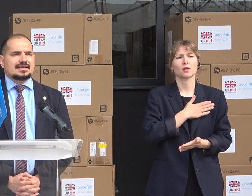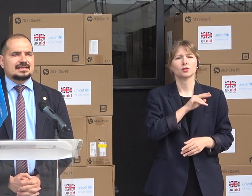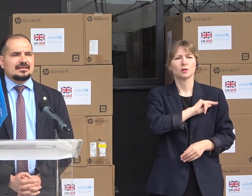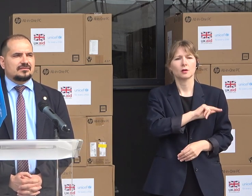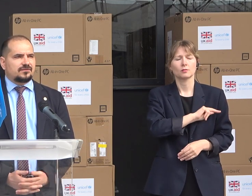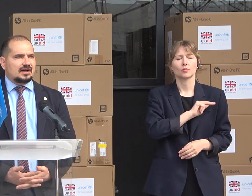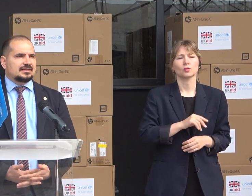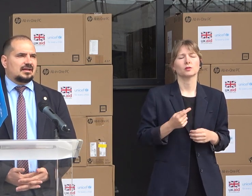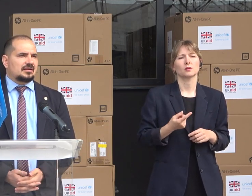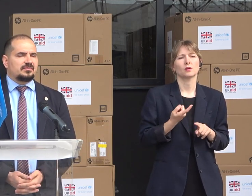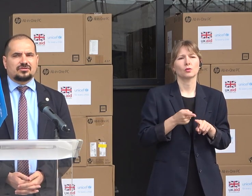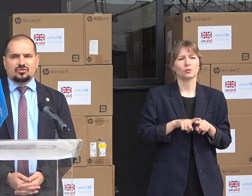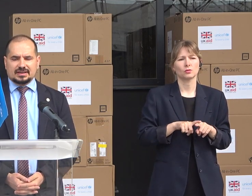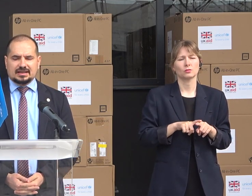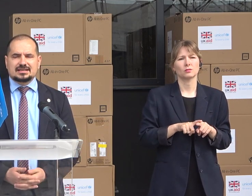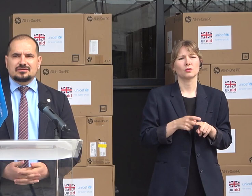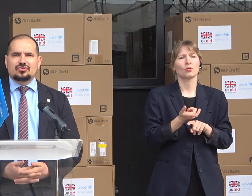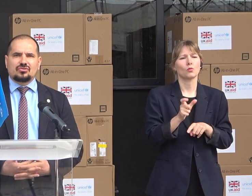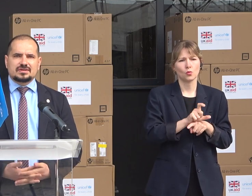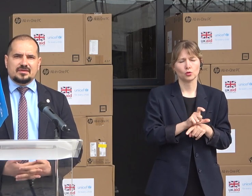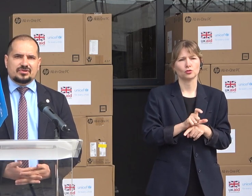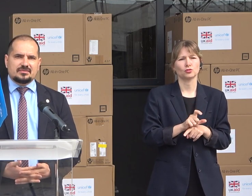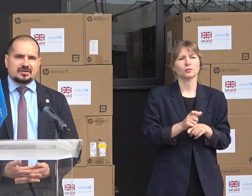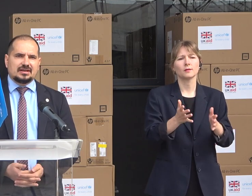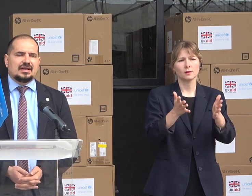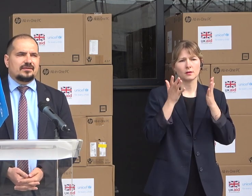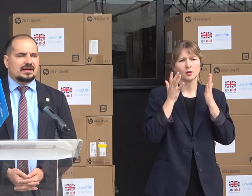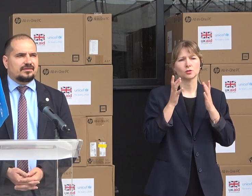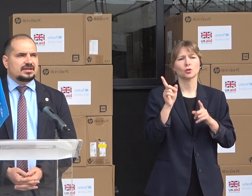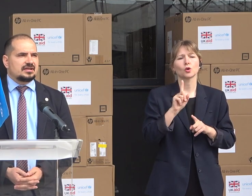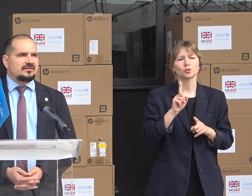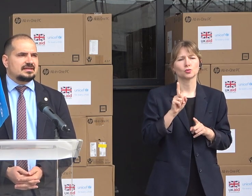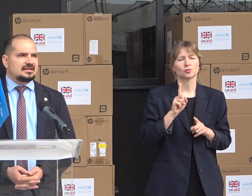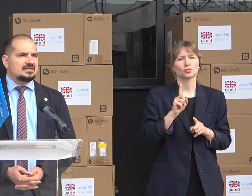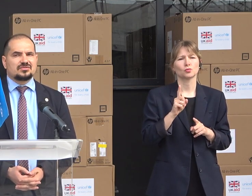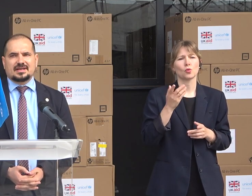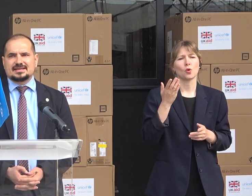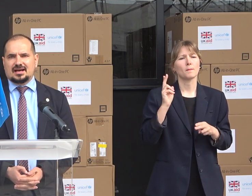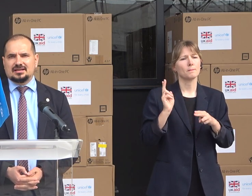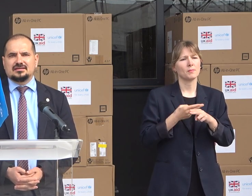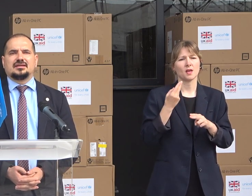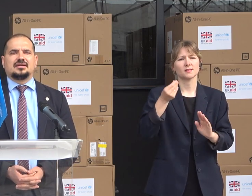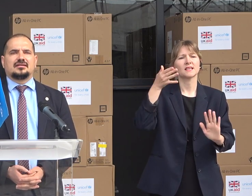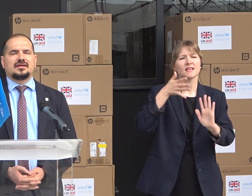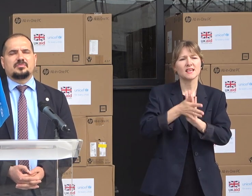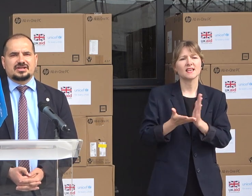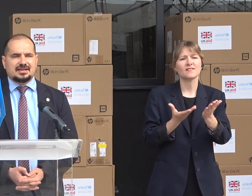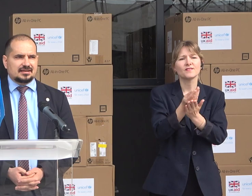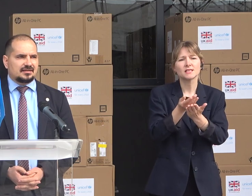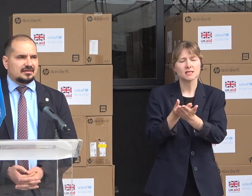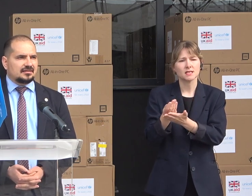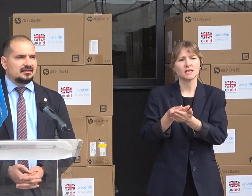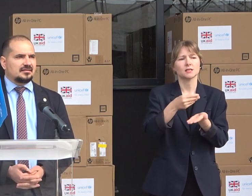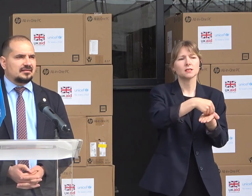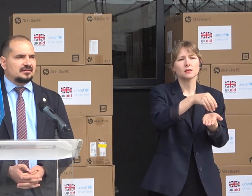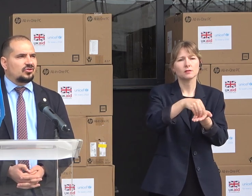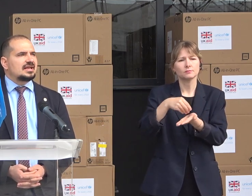Și este foarte clar pentru noi că acest lucru nu o să fie posibil fără a face investiții substanțiale, fără precedent,